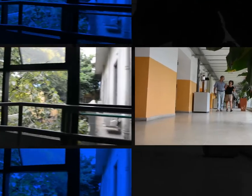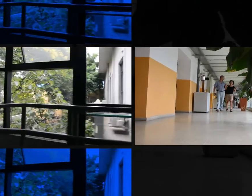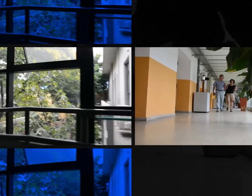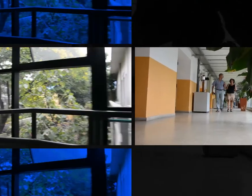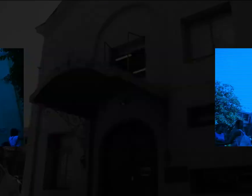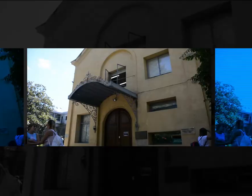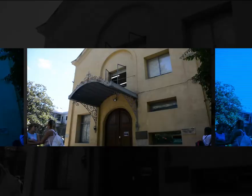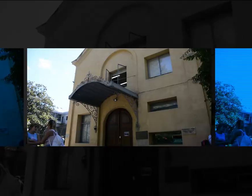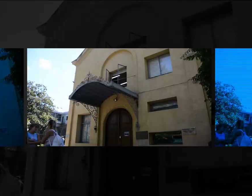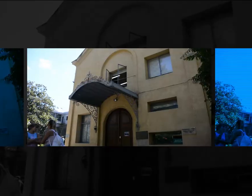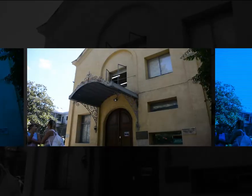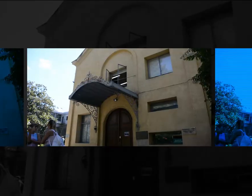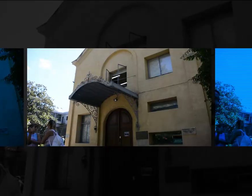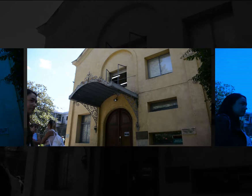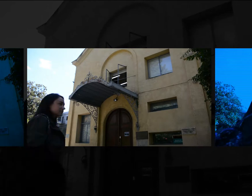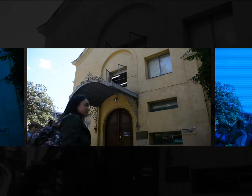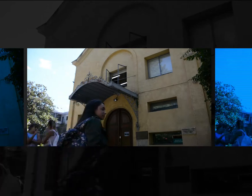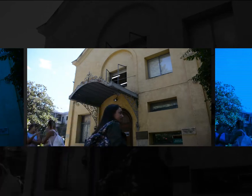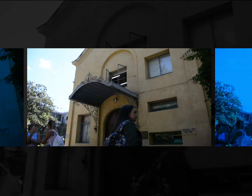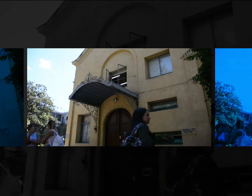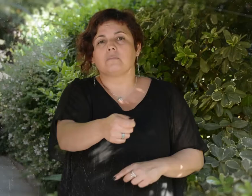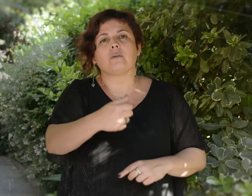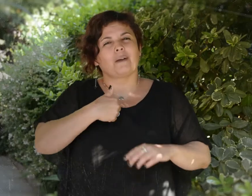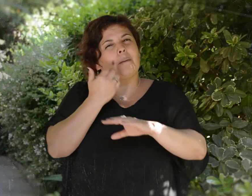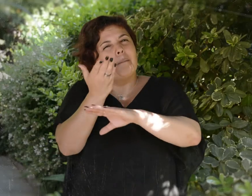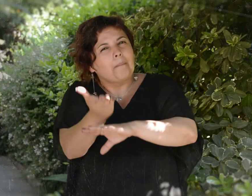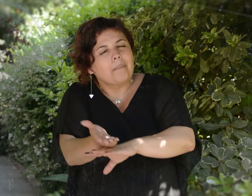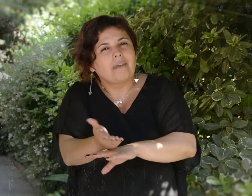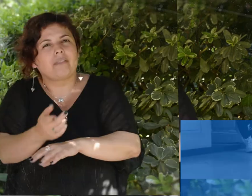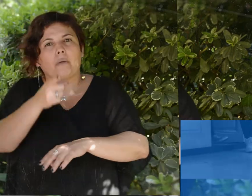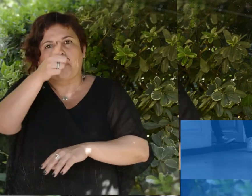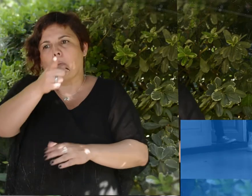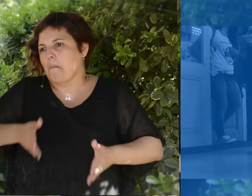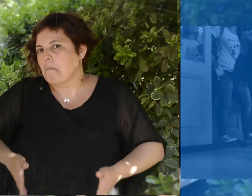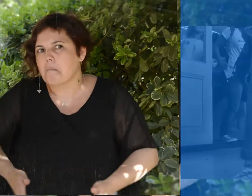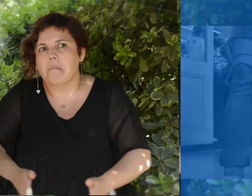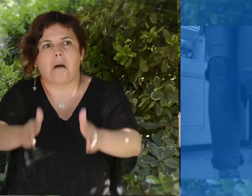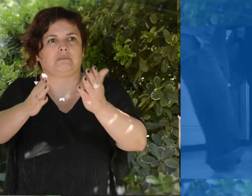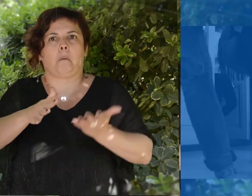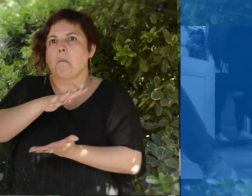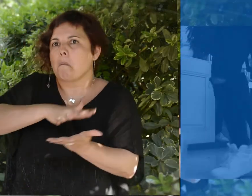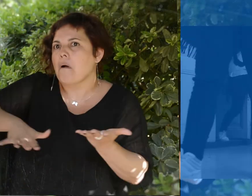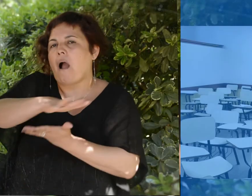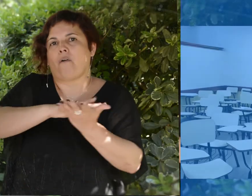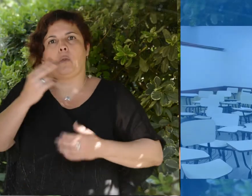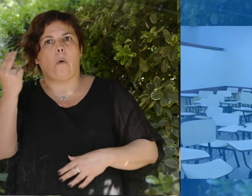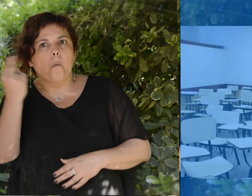Música Te pedimos que al transitar por pasillos, patios, baños, cantina,